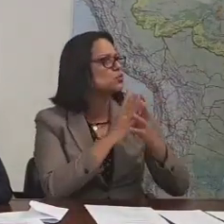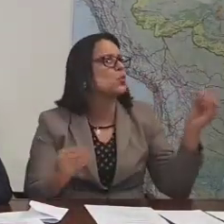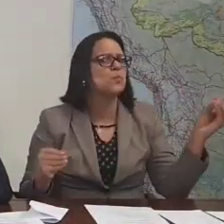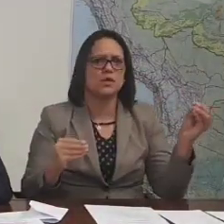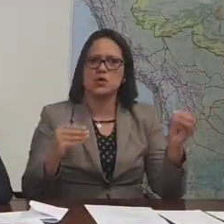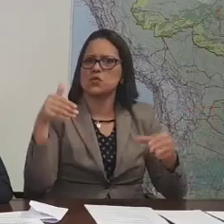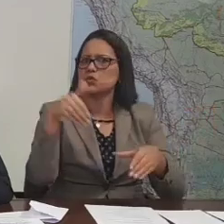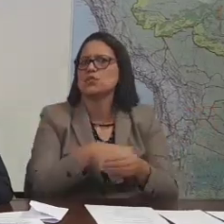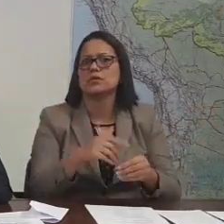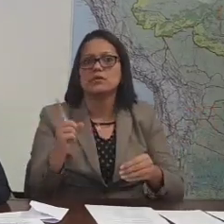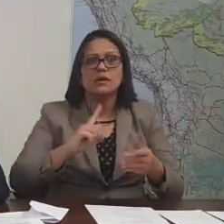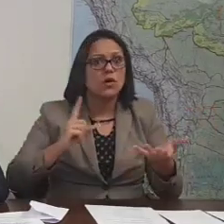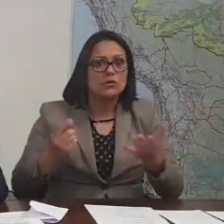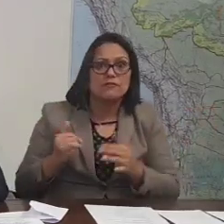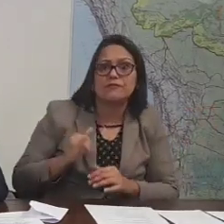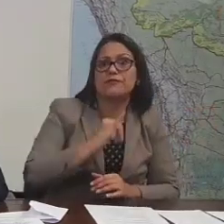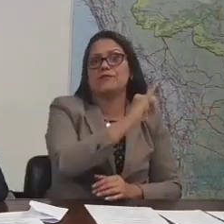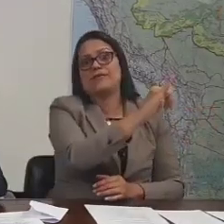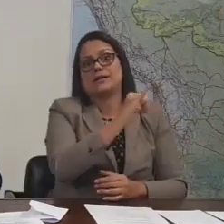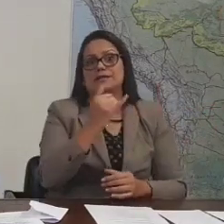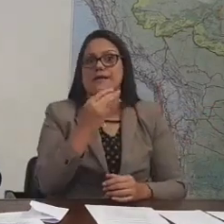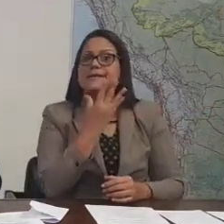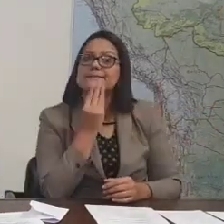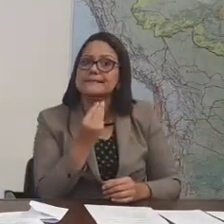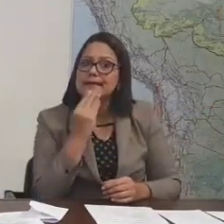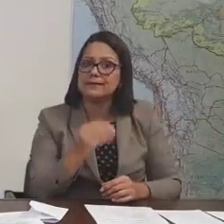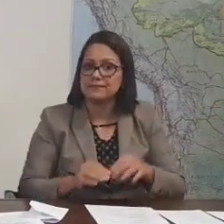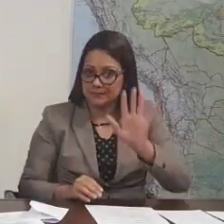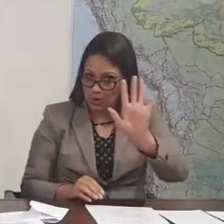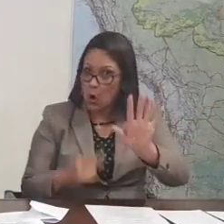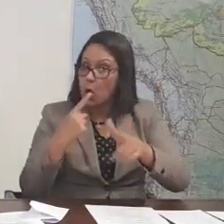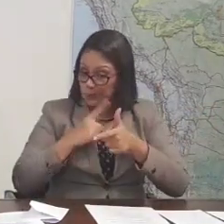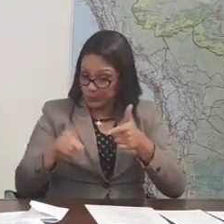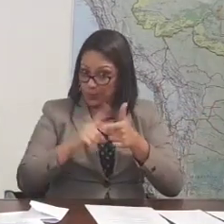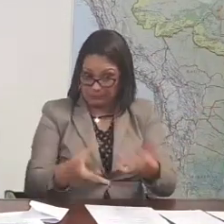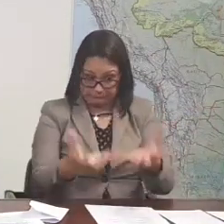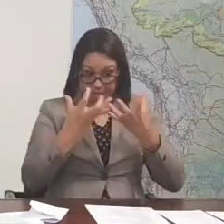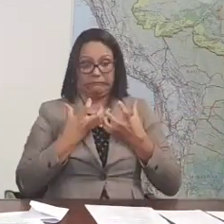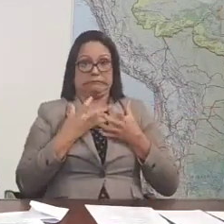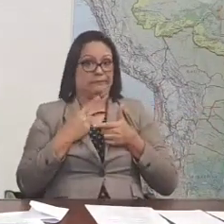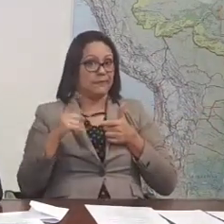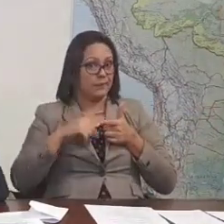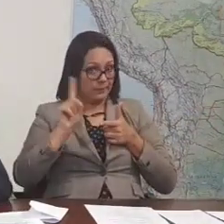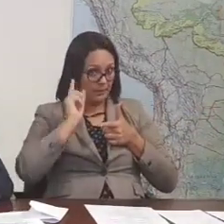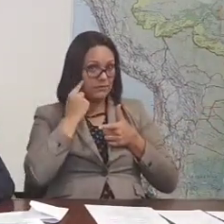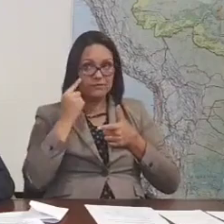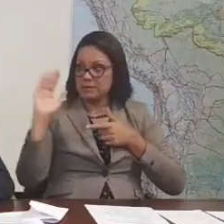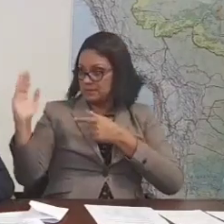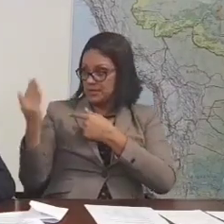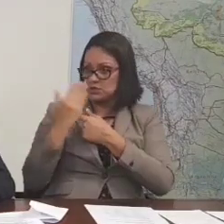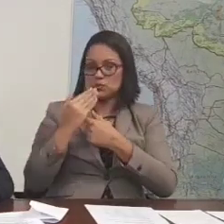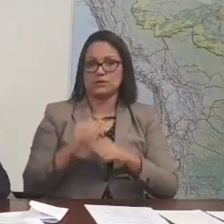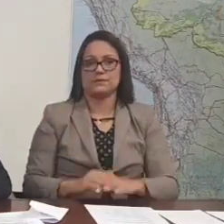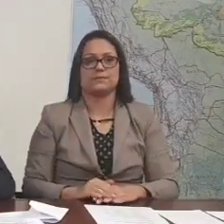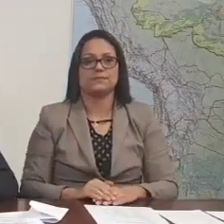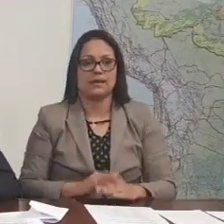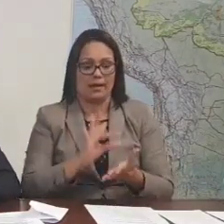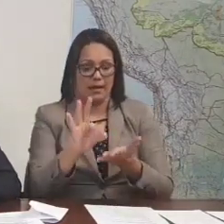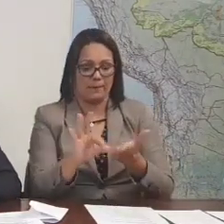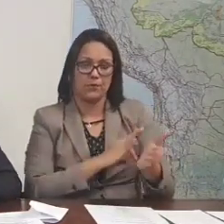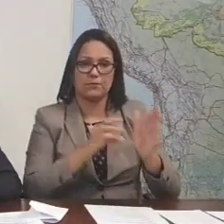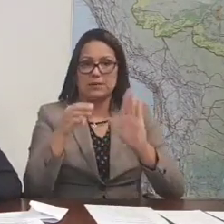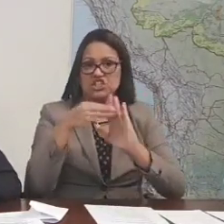estava em missão em Israel com o presidente. Então é difícil. Olha uma batata quente no meu corpo. Me ajuda aqui. Foi aprovada a medida